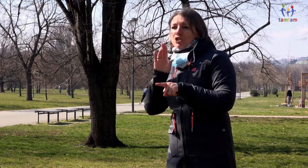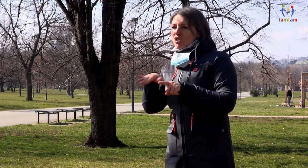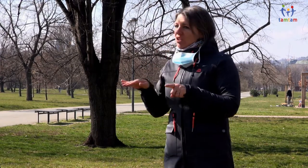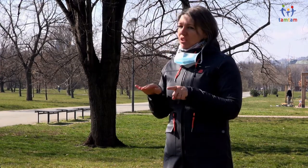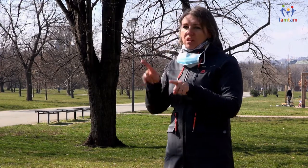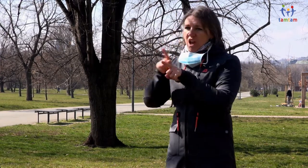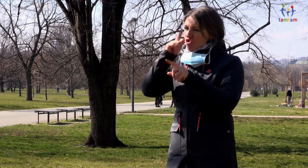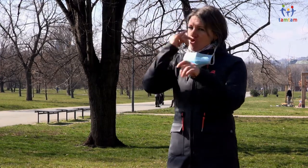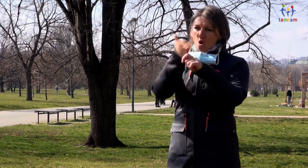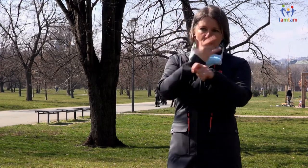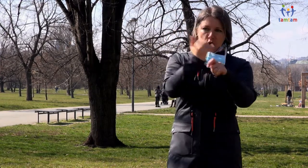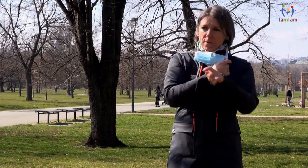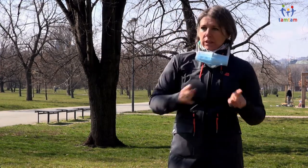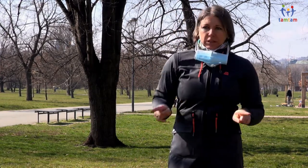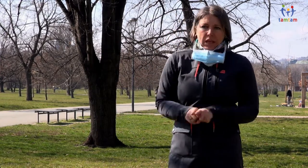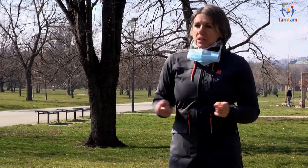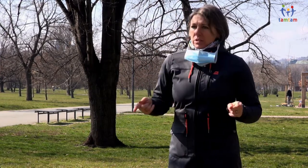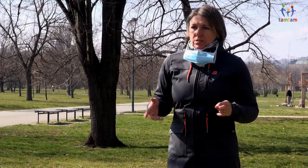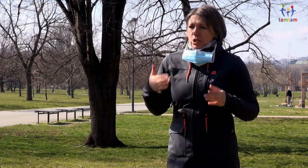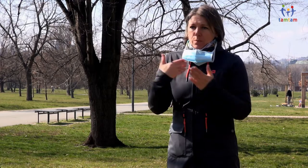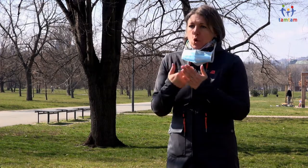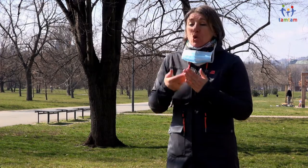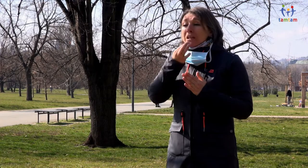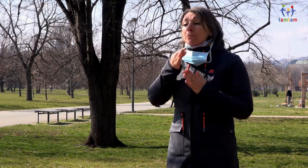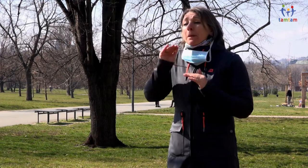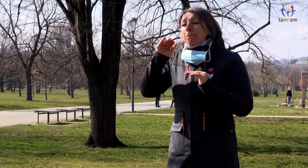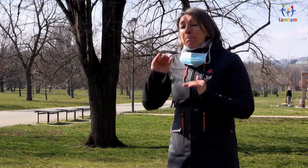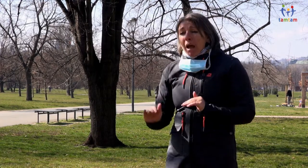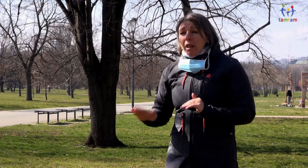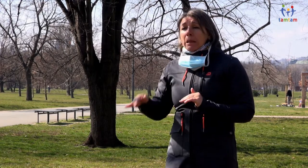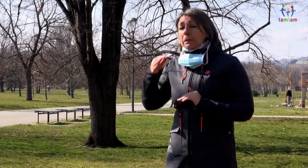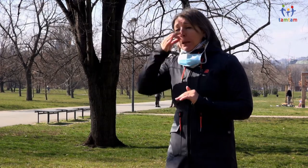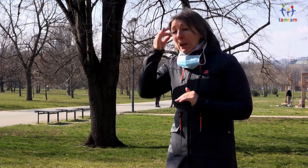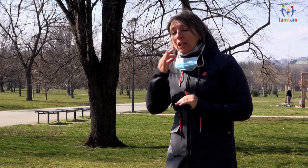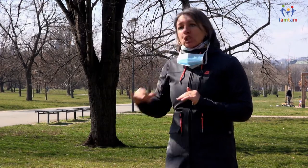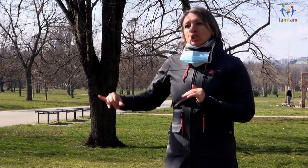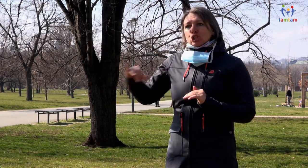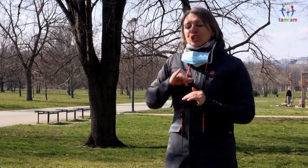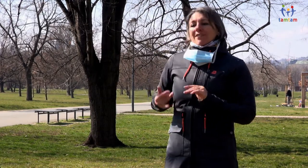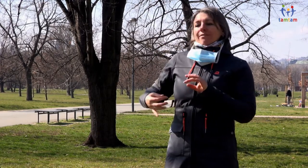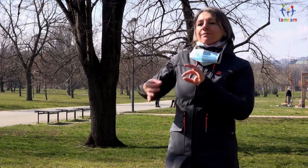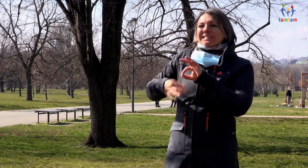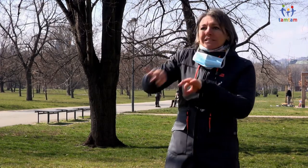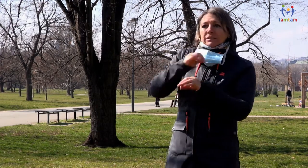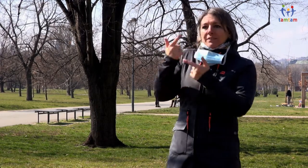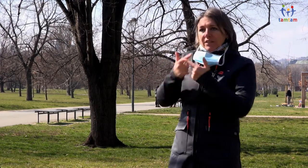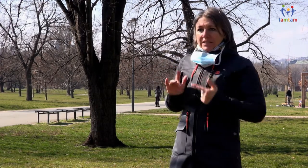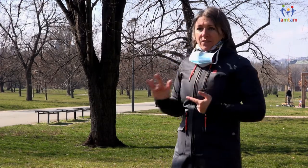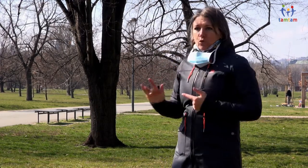vysvětlují. Takže čím to dítě je menší, tím více mu musíme věci vysvětlovat. Já jsem jela